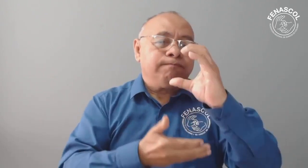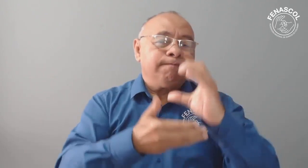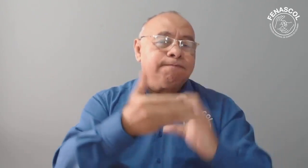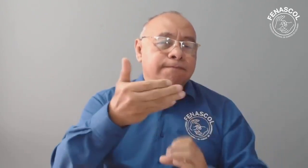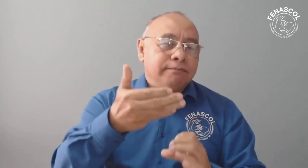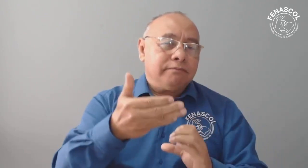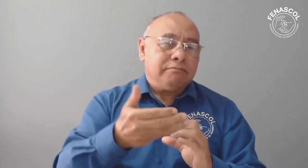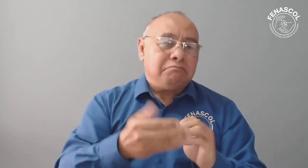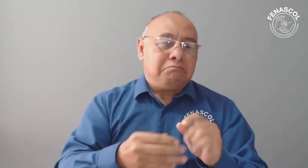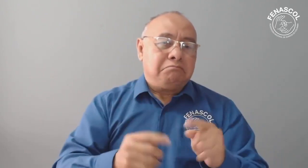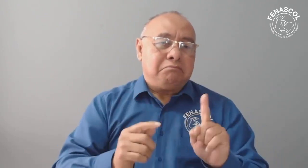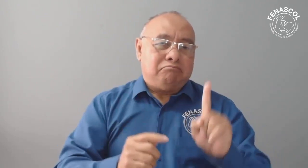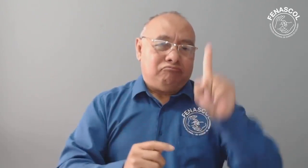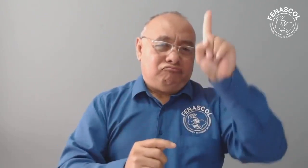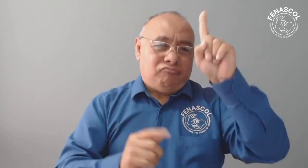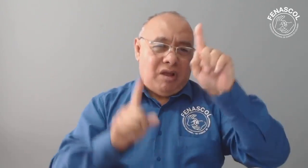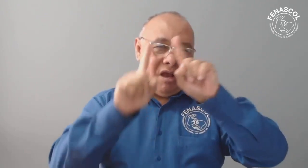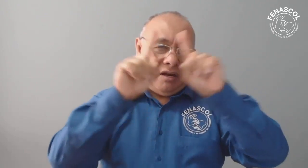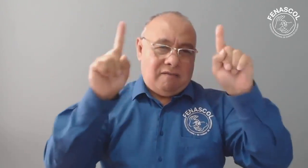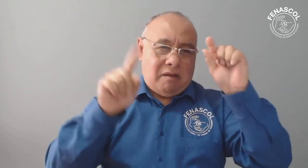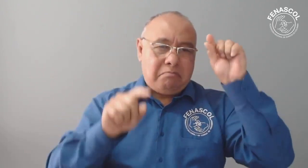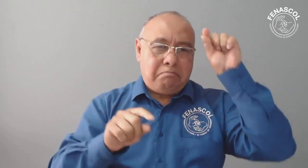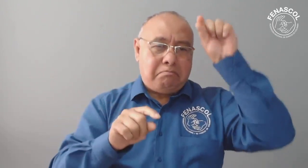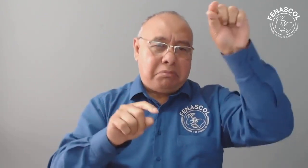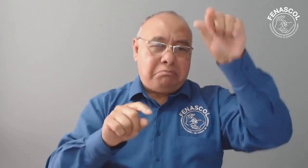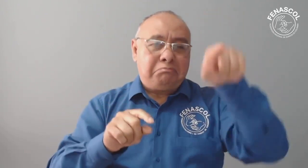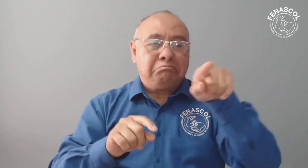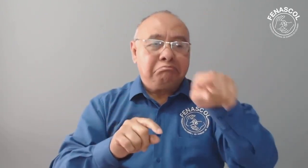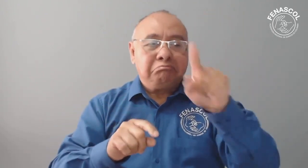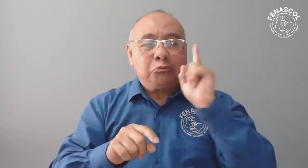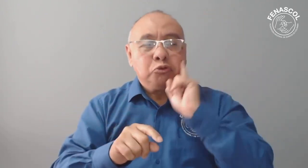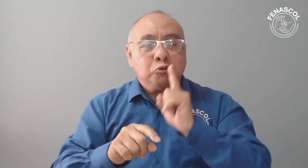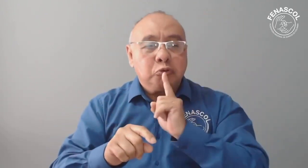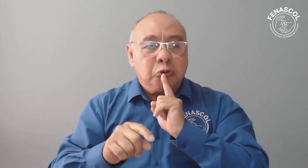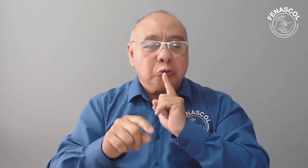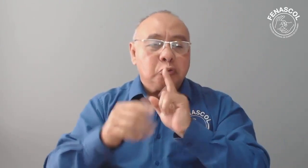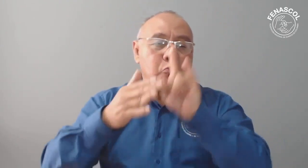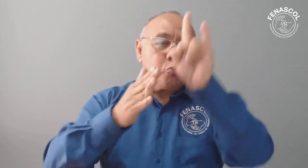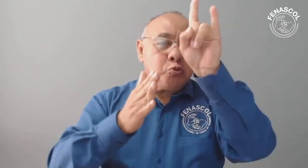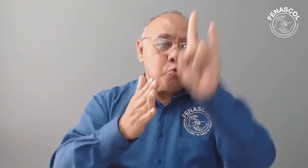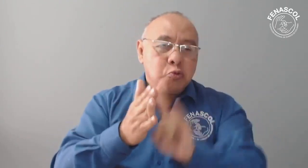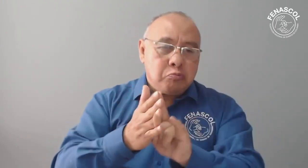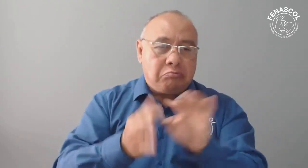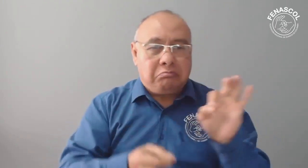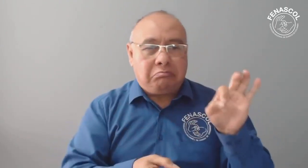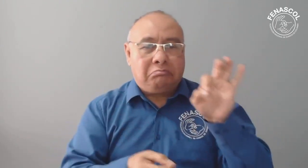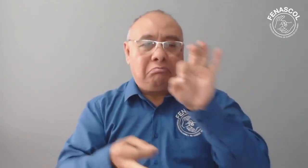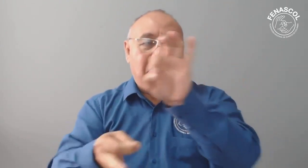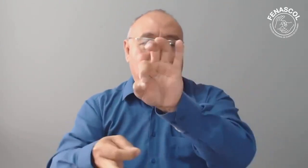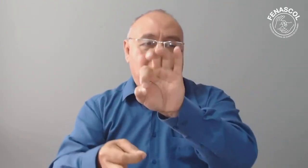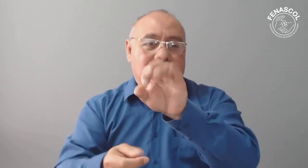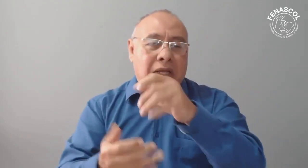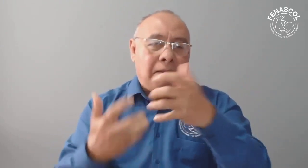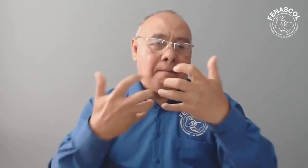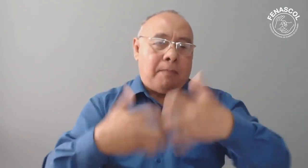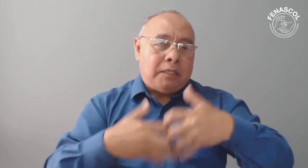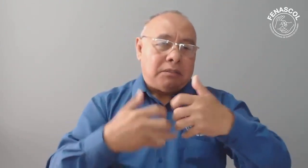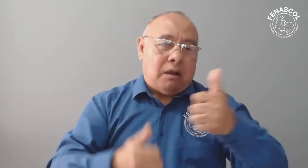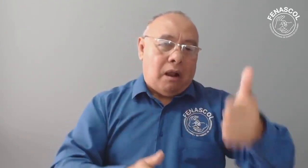video encontrarán un documento, el cual es un comunicado sobre dicha manifestación. Cada uno